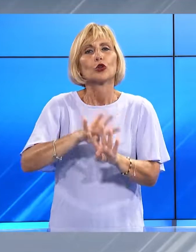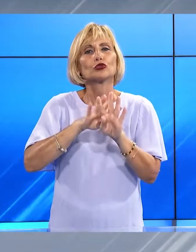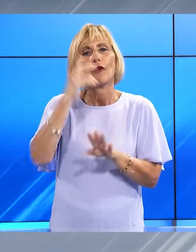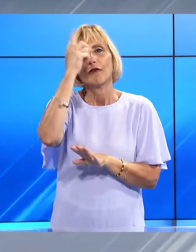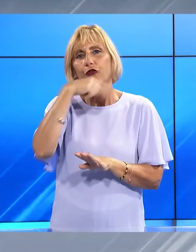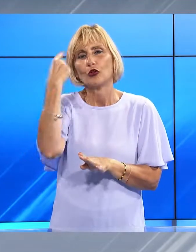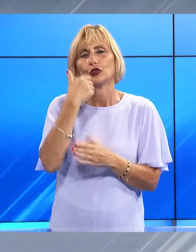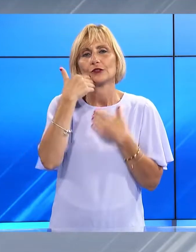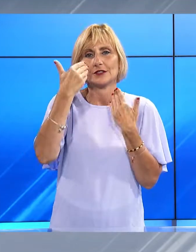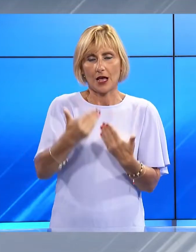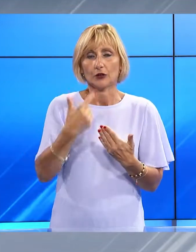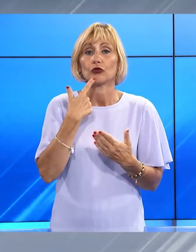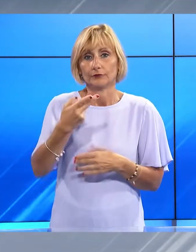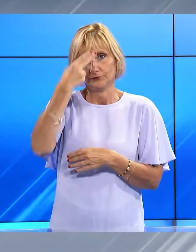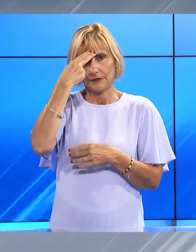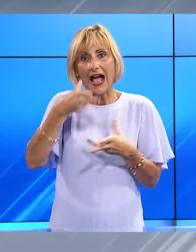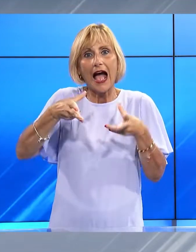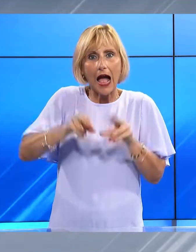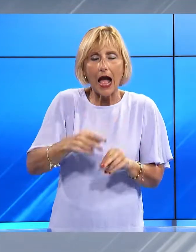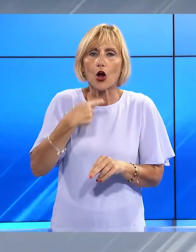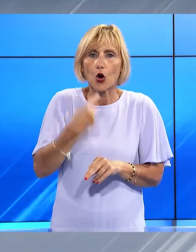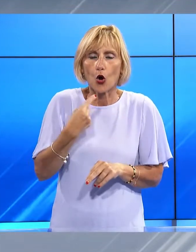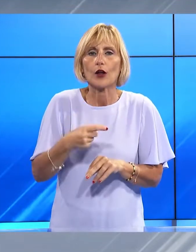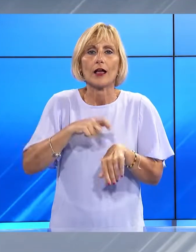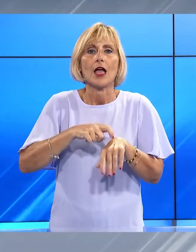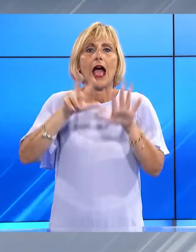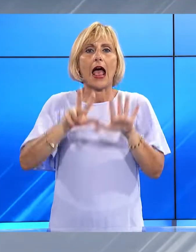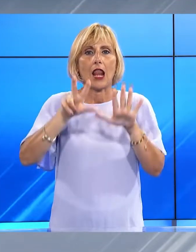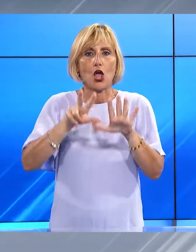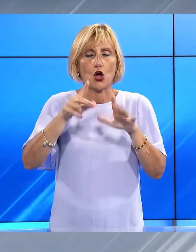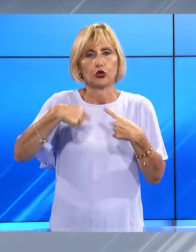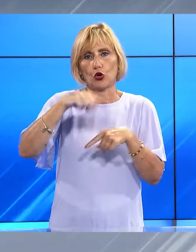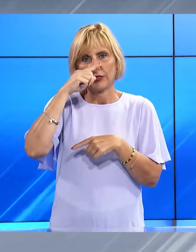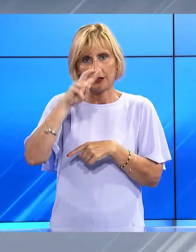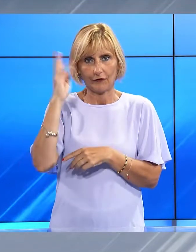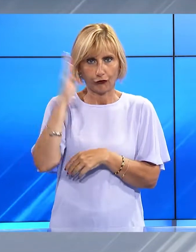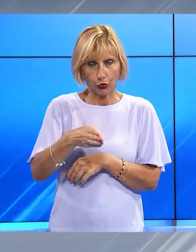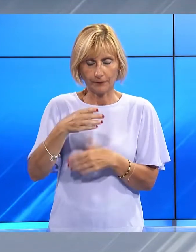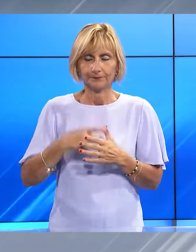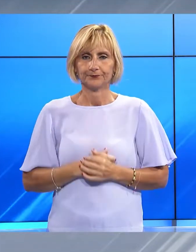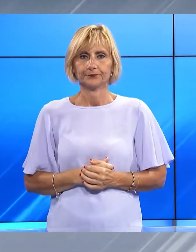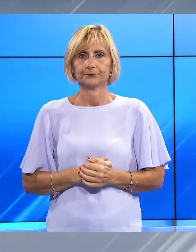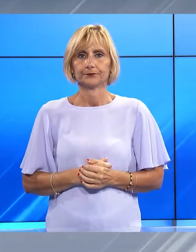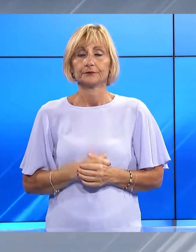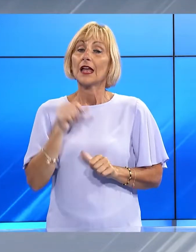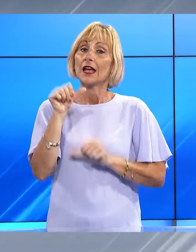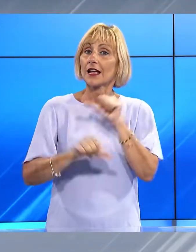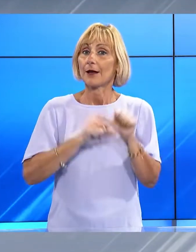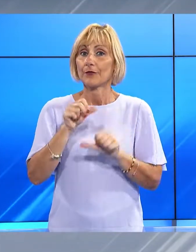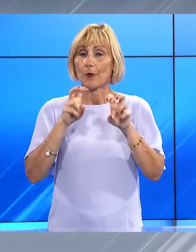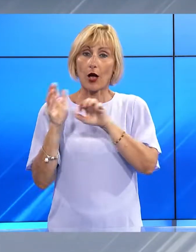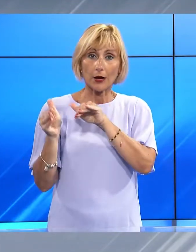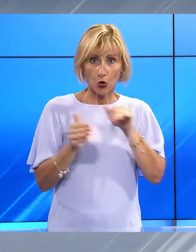Vi ricordo ancora a partire dalle 20 su noi.tv. Cambiamo completamente argomento, è stato